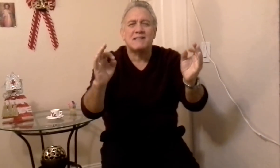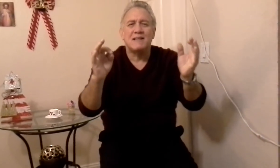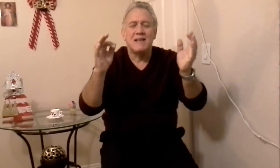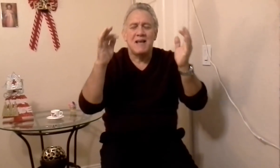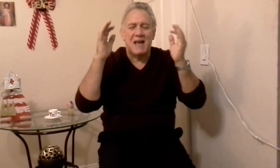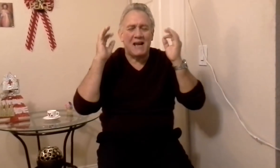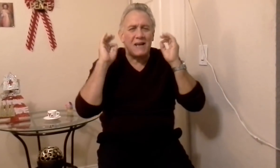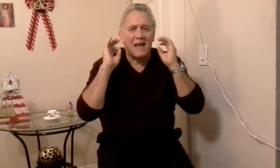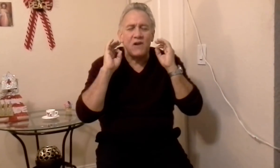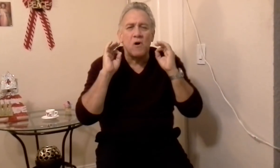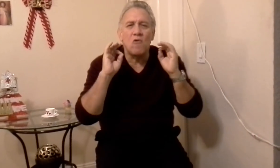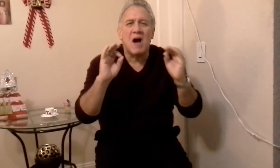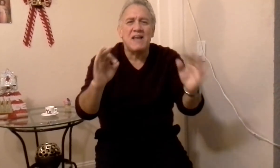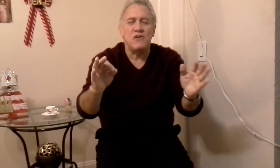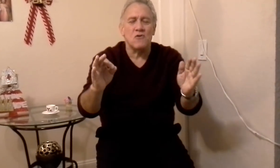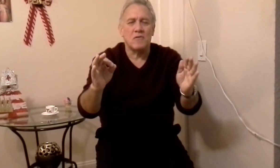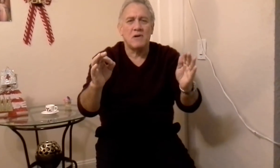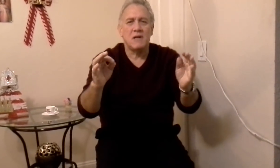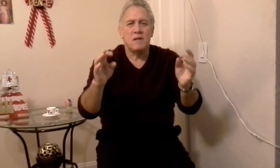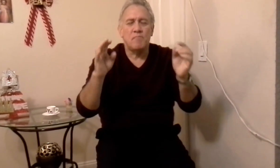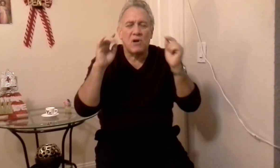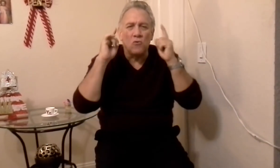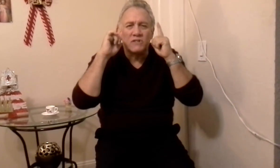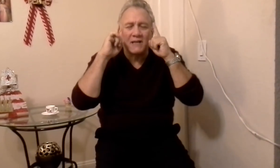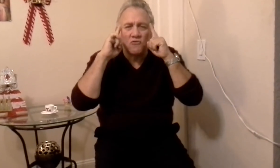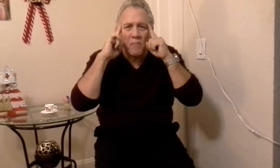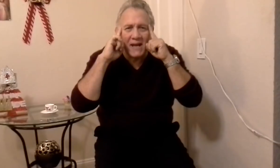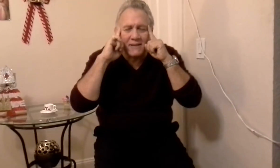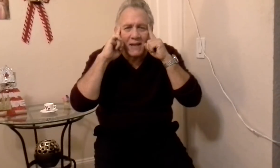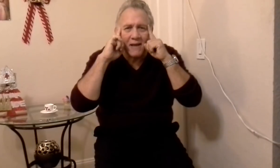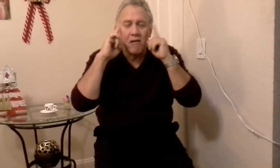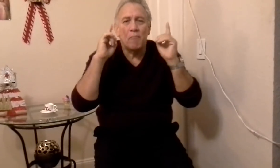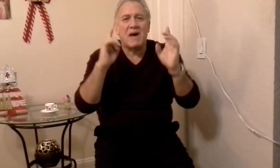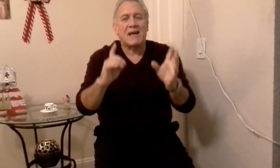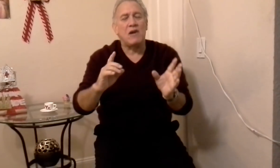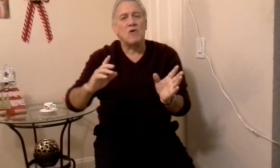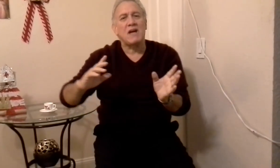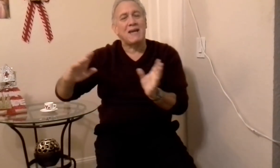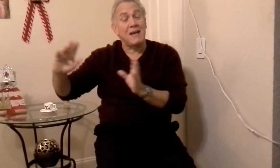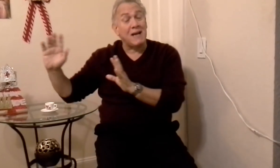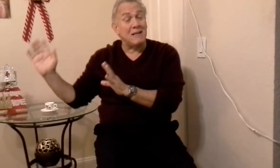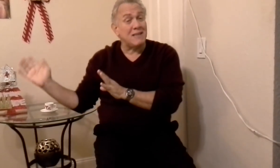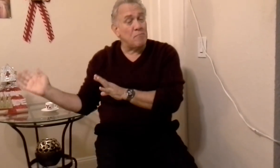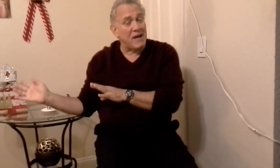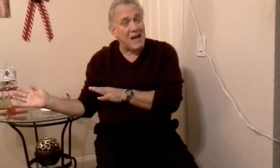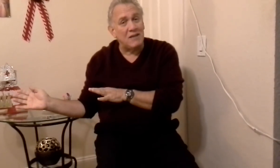el nuevo año, pero use su mente, para que no caiga en cárcel, manejándolo,